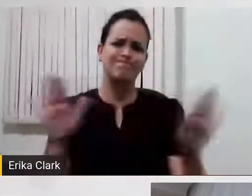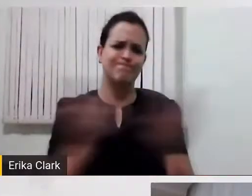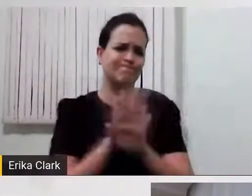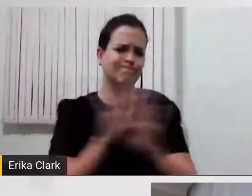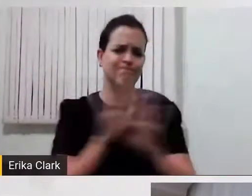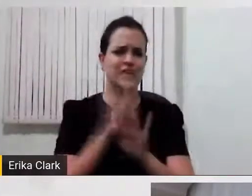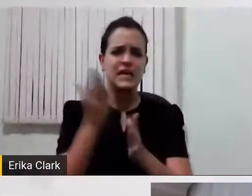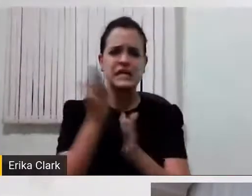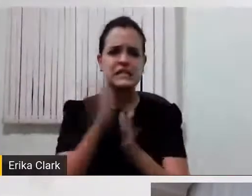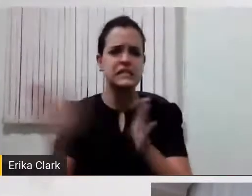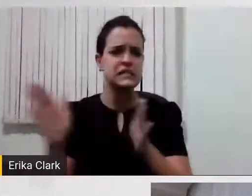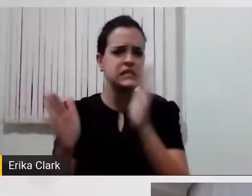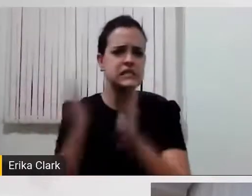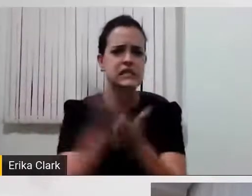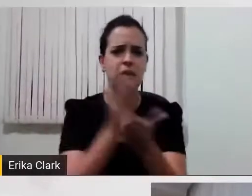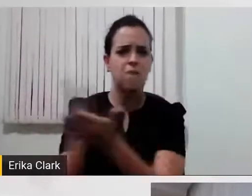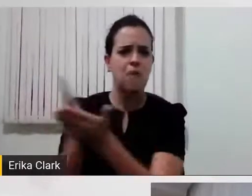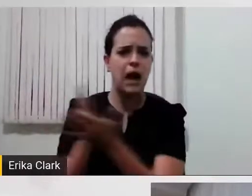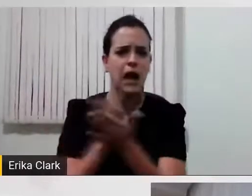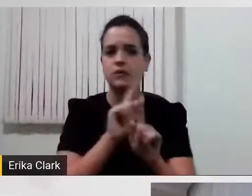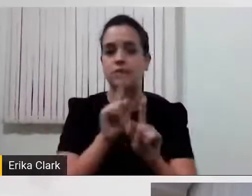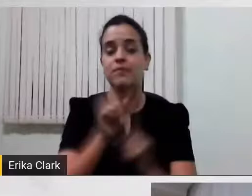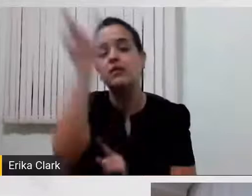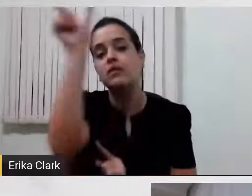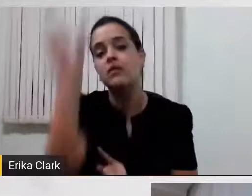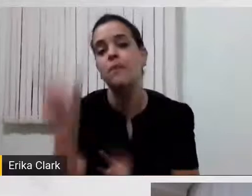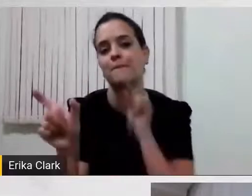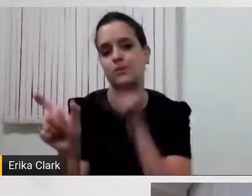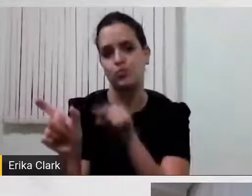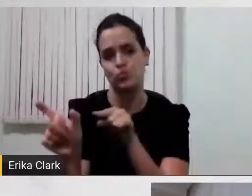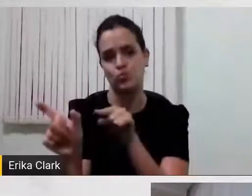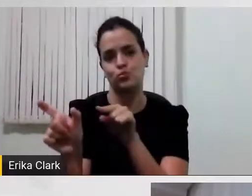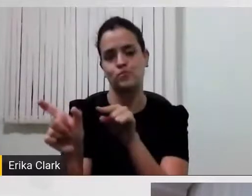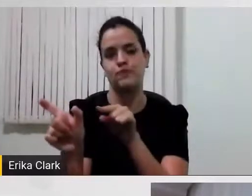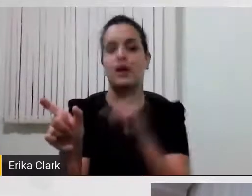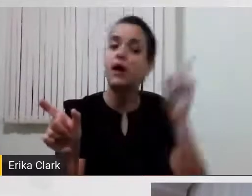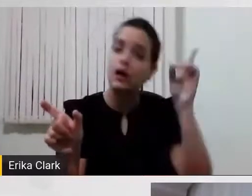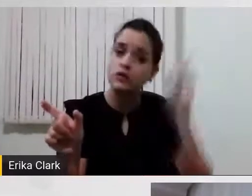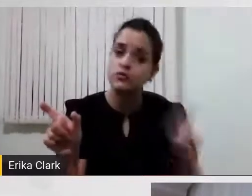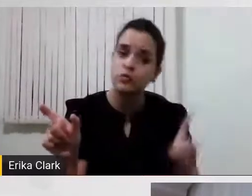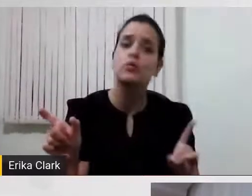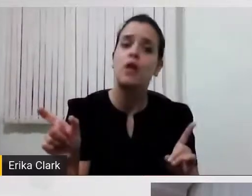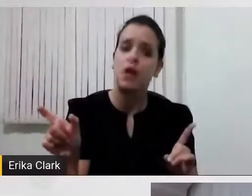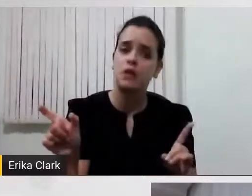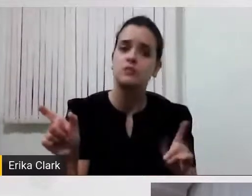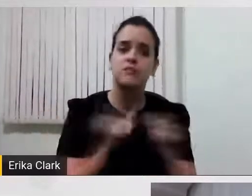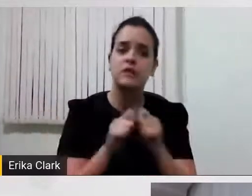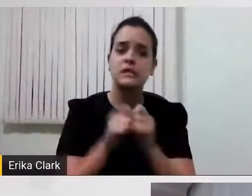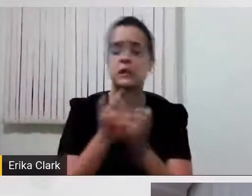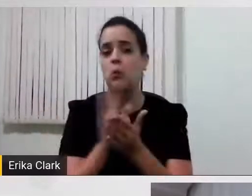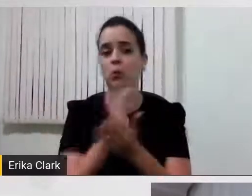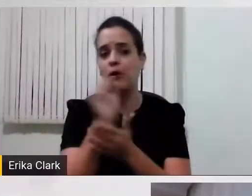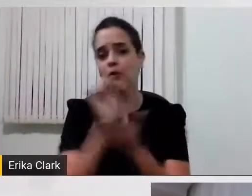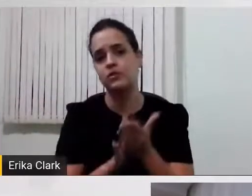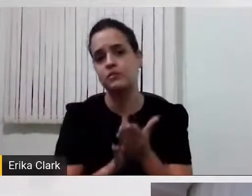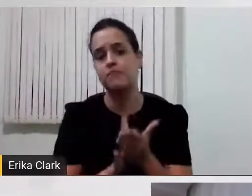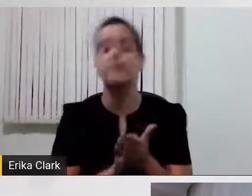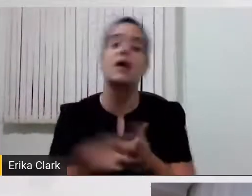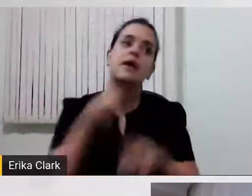É recurso para uma pessoa que tem uma dificuldade no desempenho de uma função. Então, por exemplo, é recurso para mobilidade. Quando eu